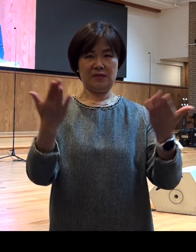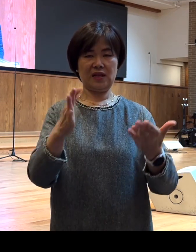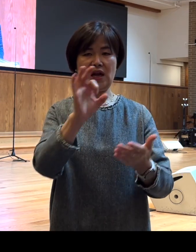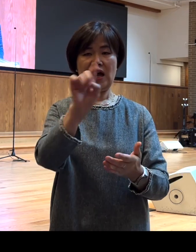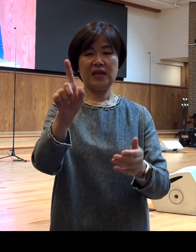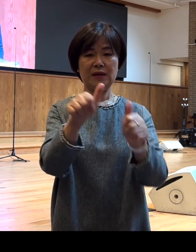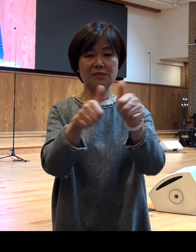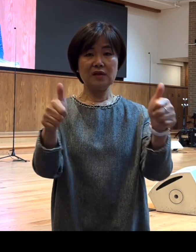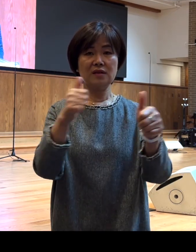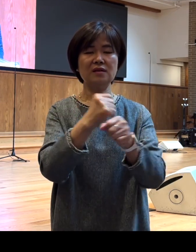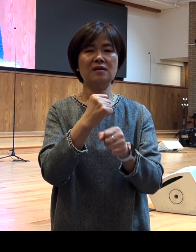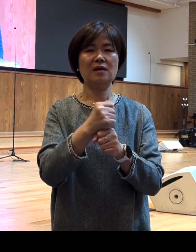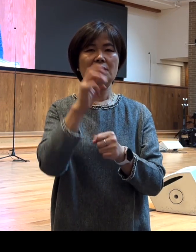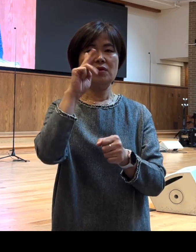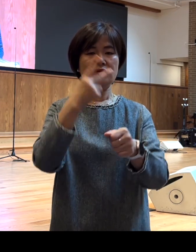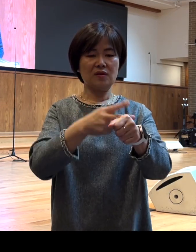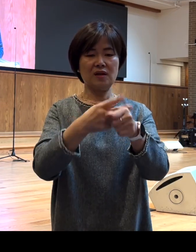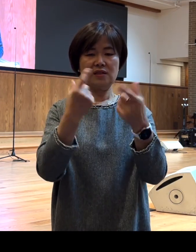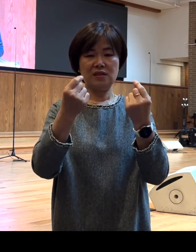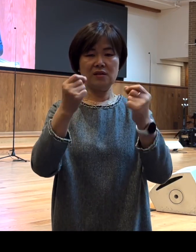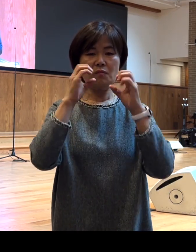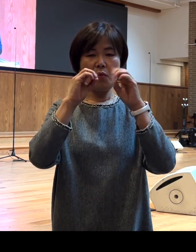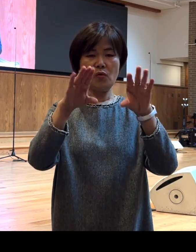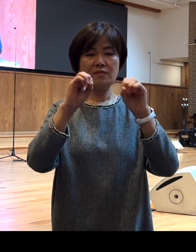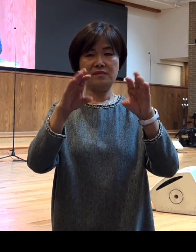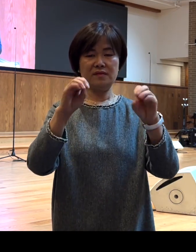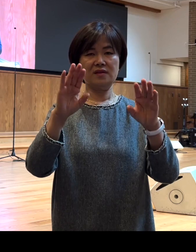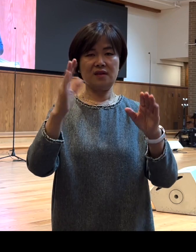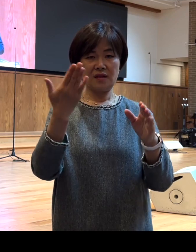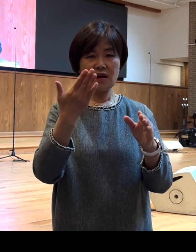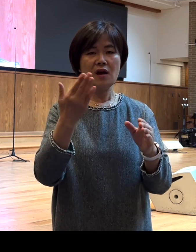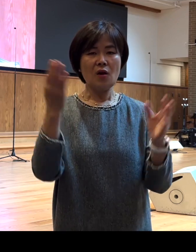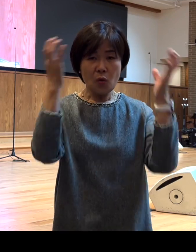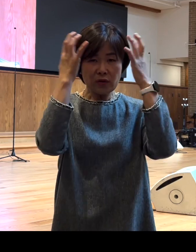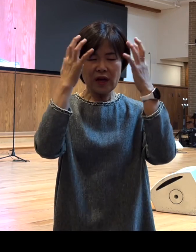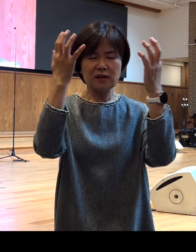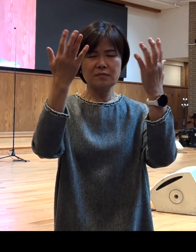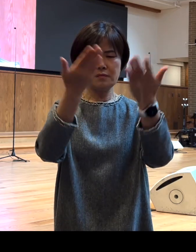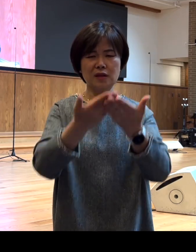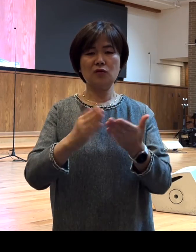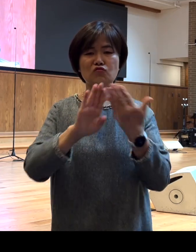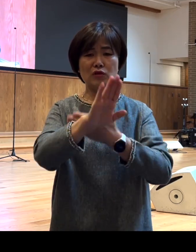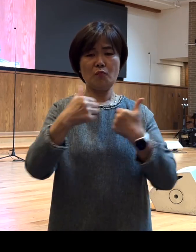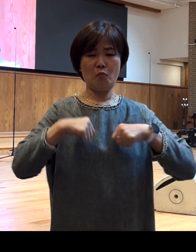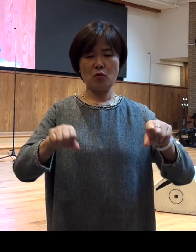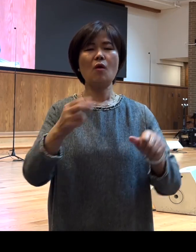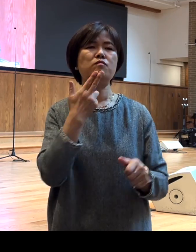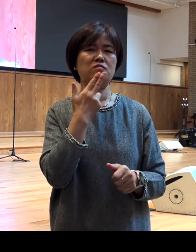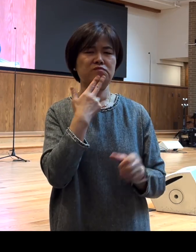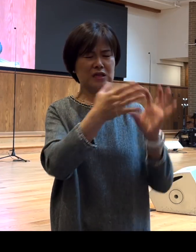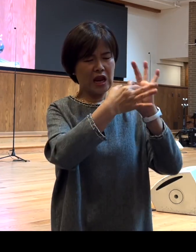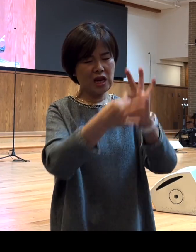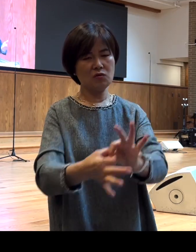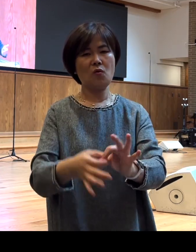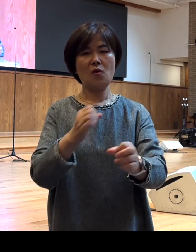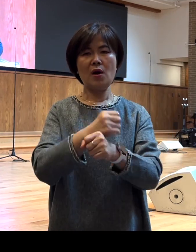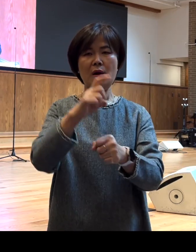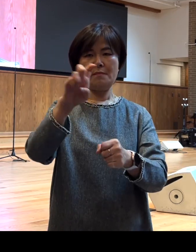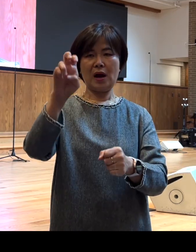바울과 함께 복음을 전하다가 그 고난을 당하고 나서도 포기하지 아니하고 그는 마게도냐에 동행하고